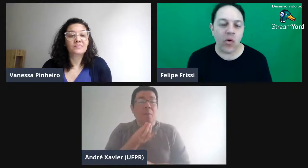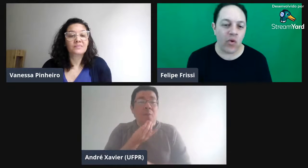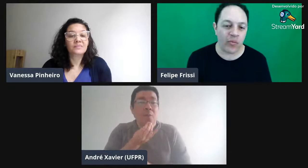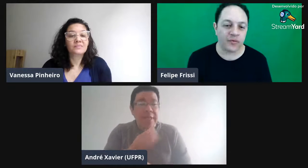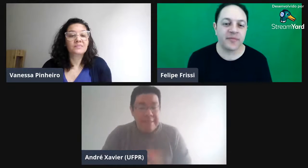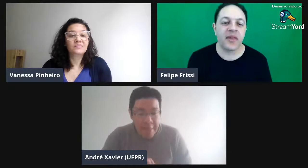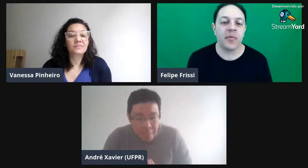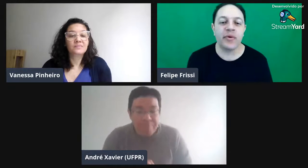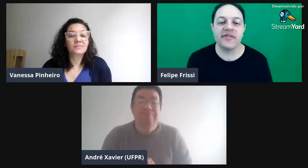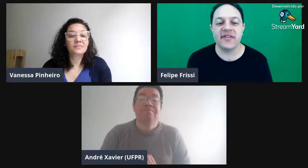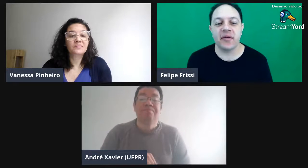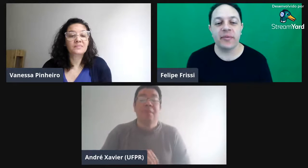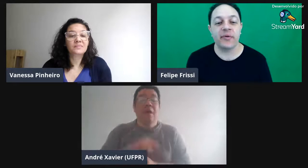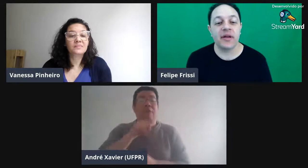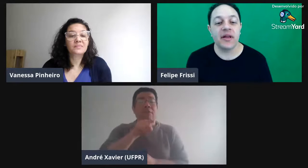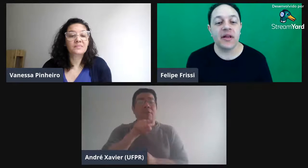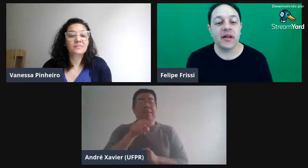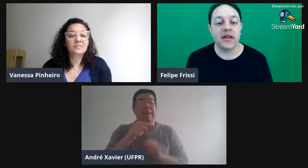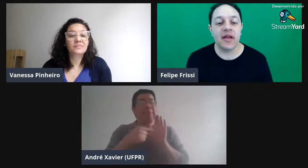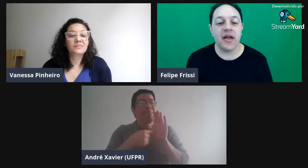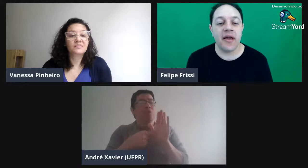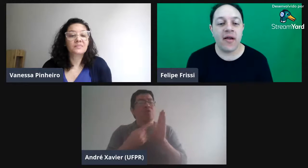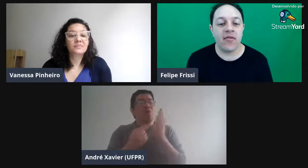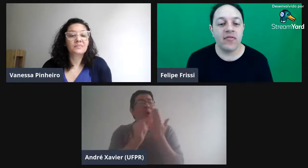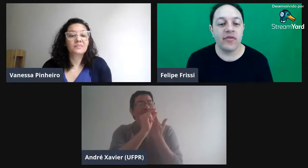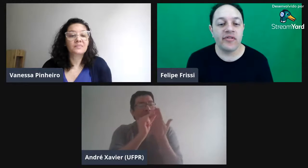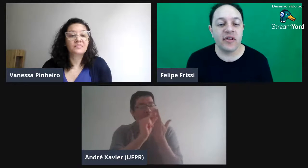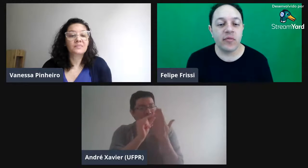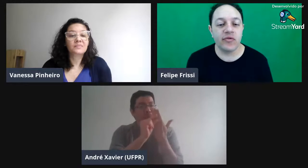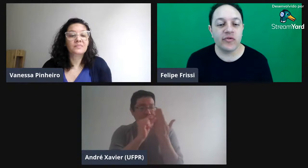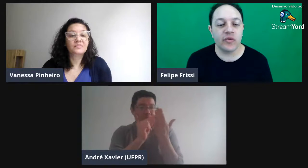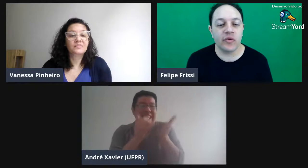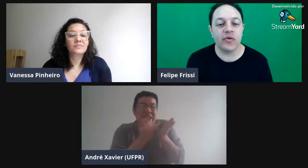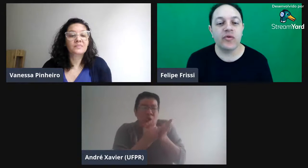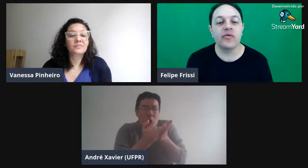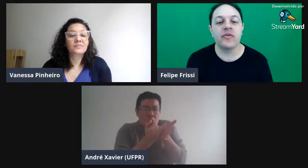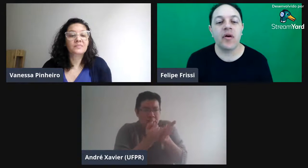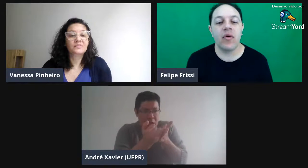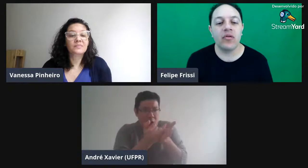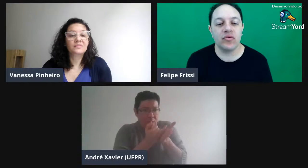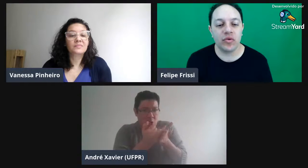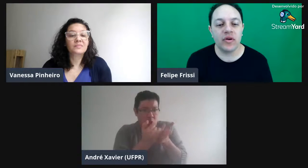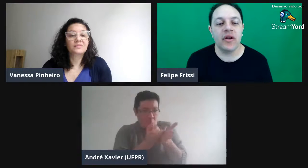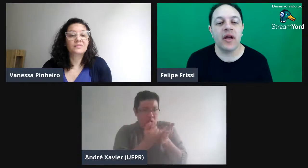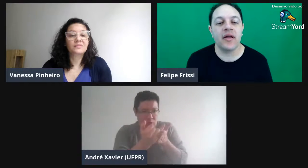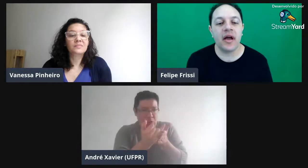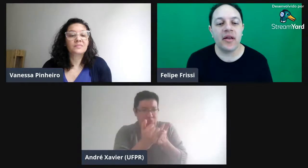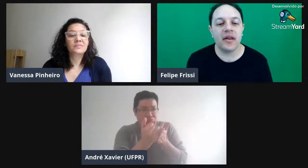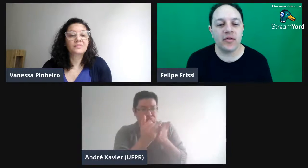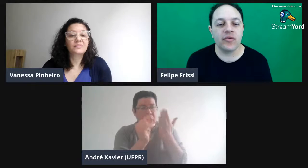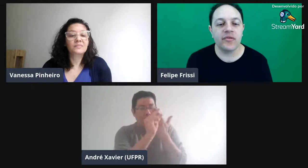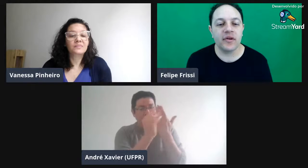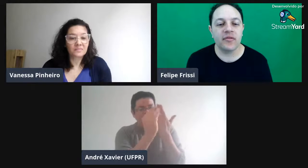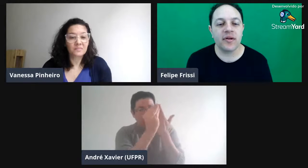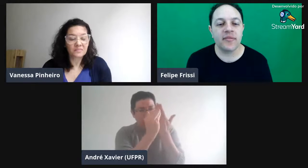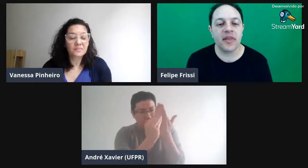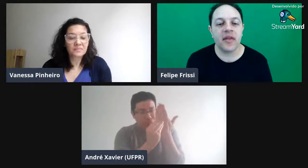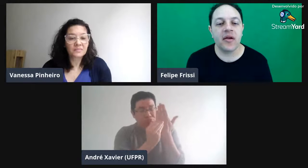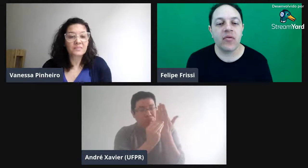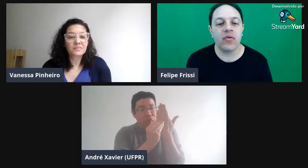Como? Por exemplo, você mostrou o autor, ali na introdução, né? O